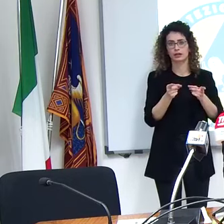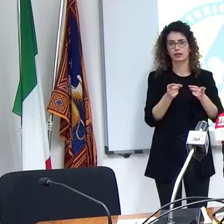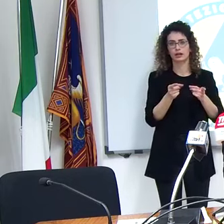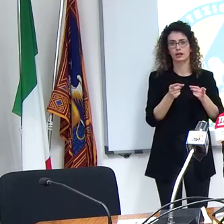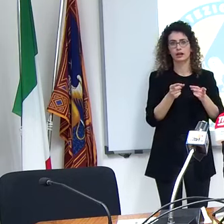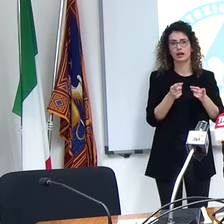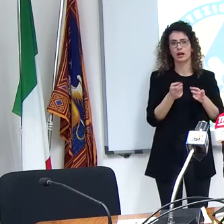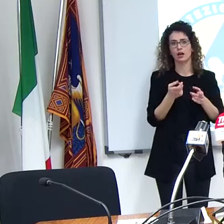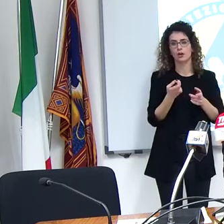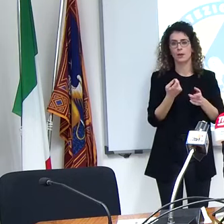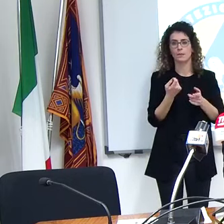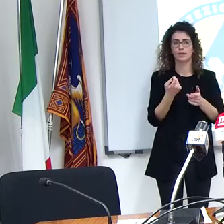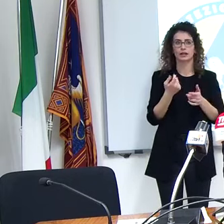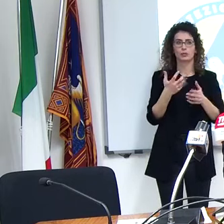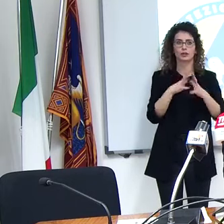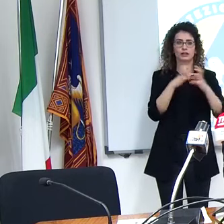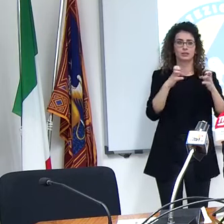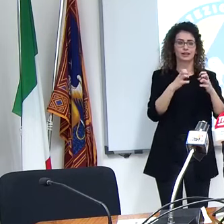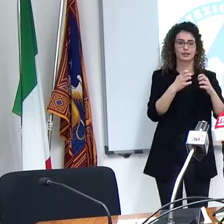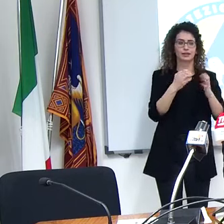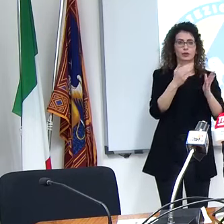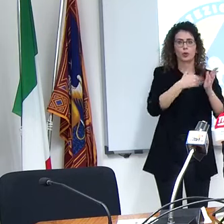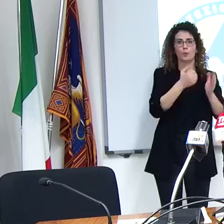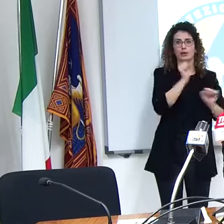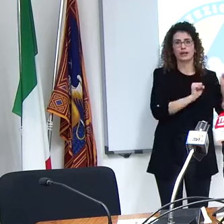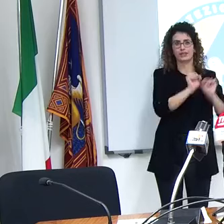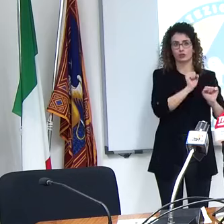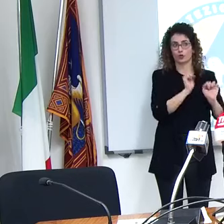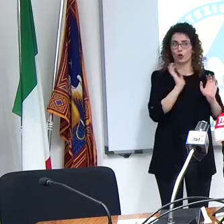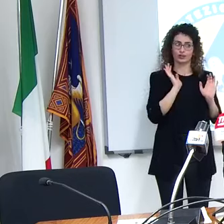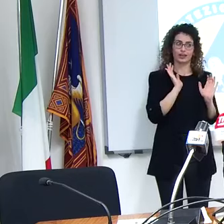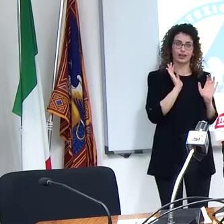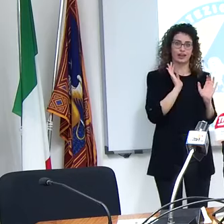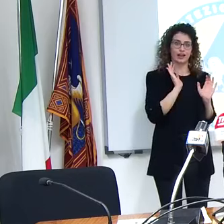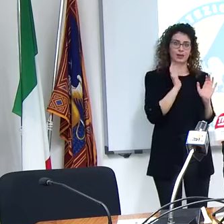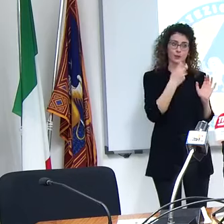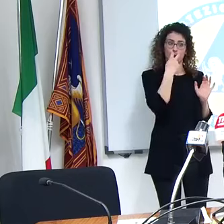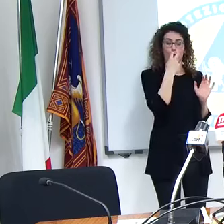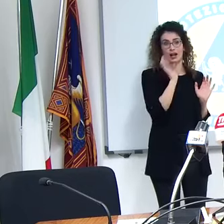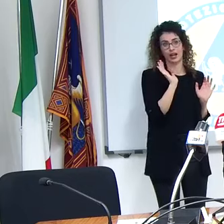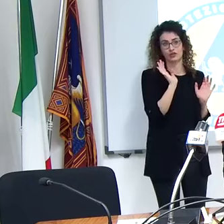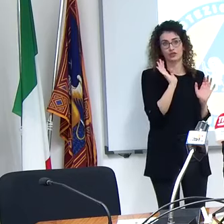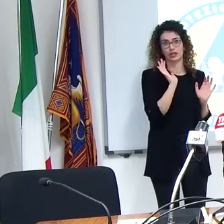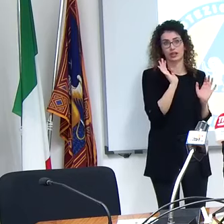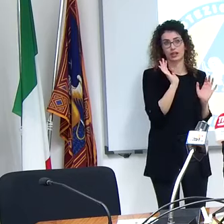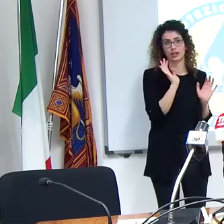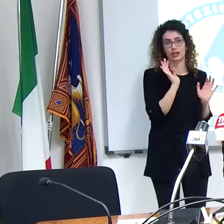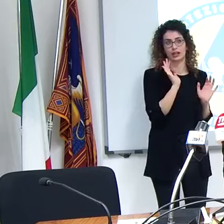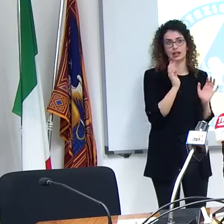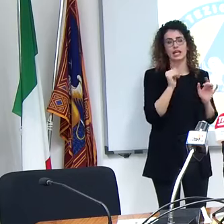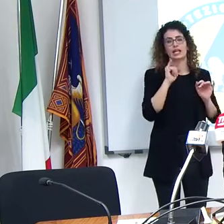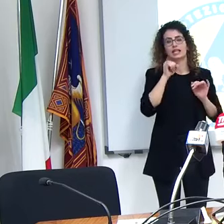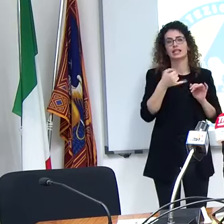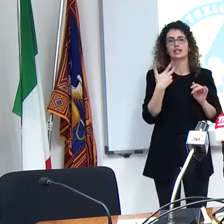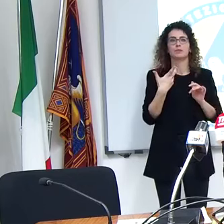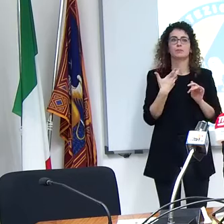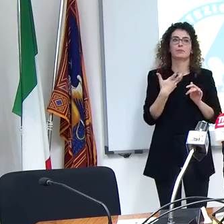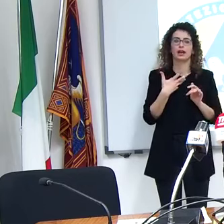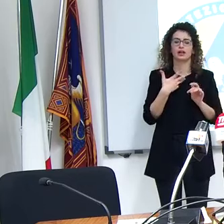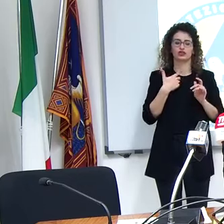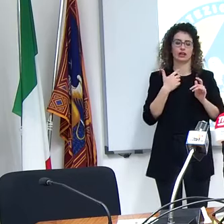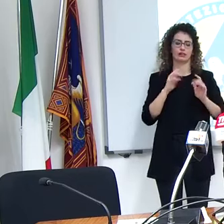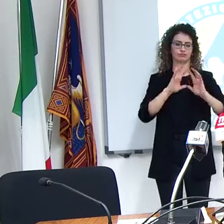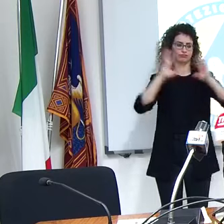Dipartimento Prevenzione però più che più che un giurista insomma e siccome investe tanto